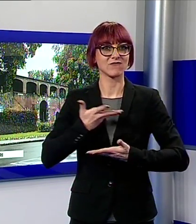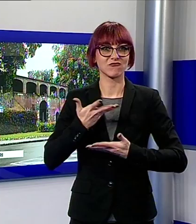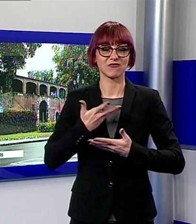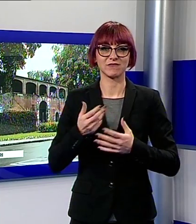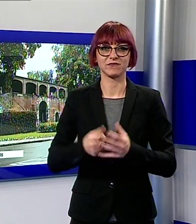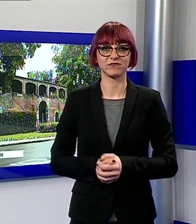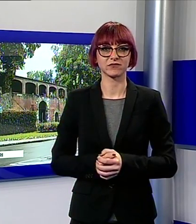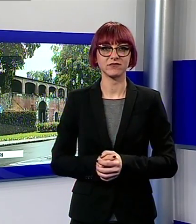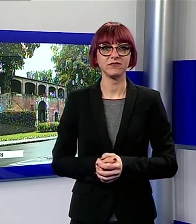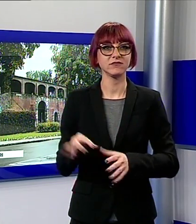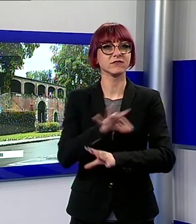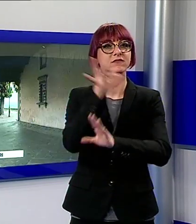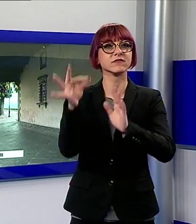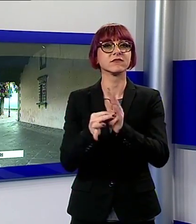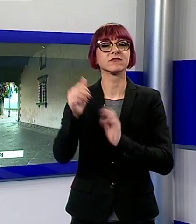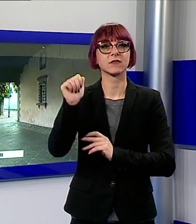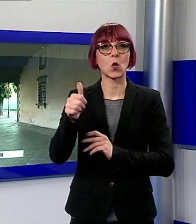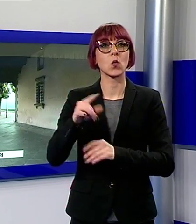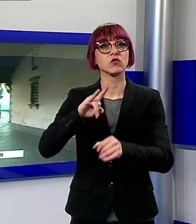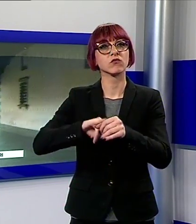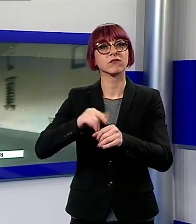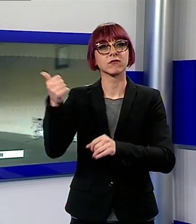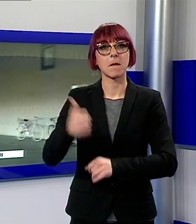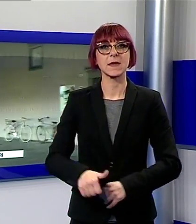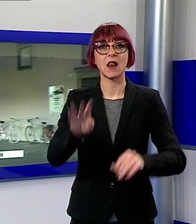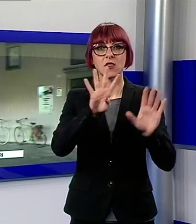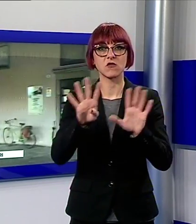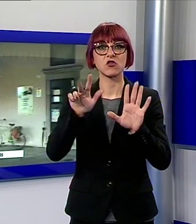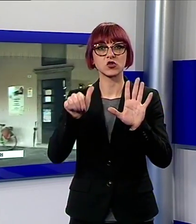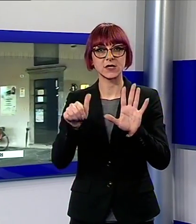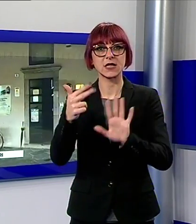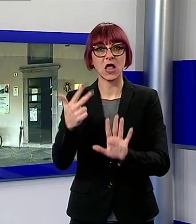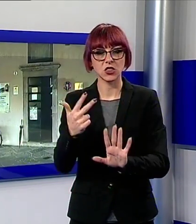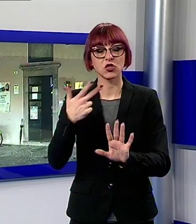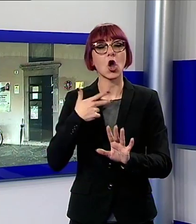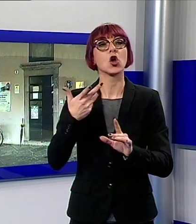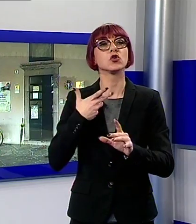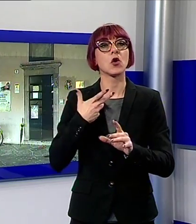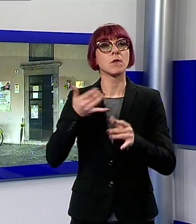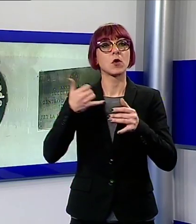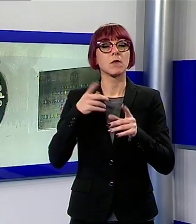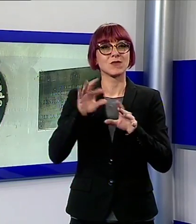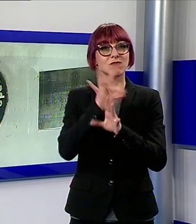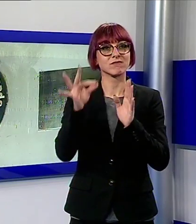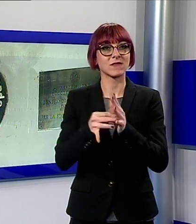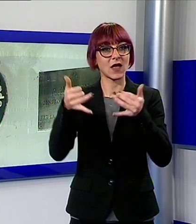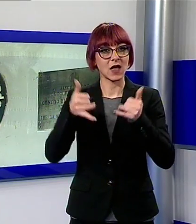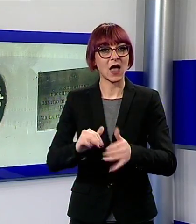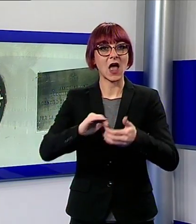precisione l'11 settembre 1968 nasceva l'associazione Lucchesi nel mondo fondata da un gruppo di privati